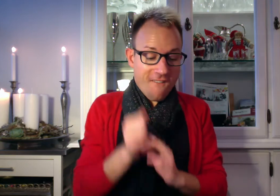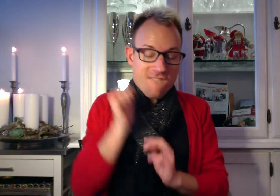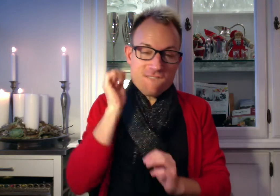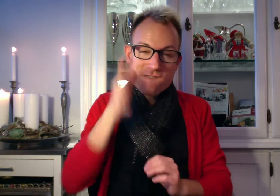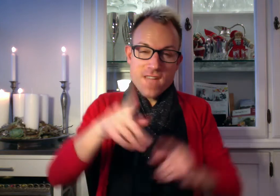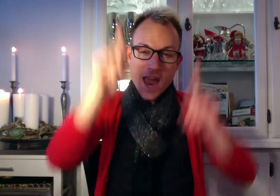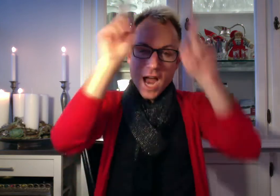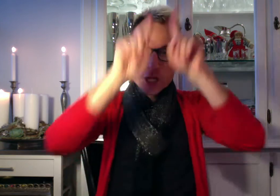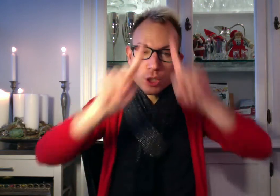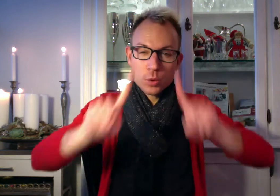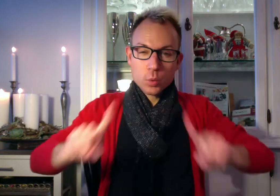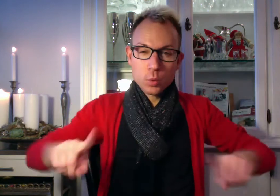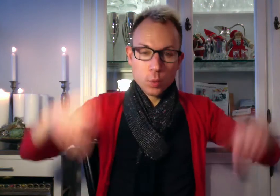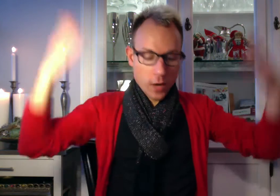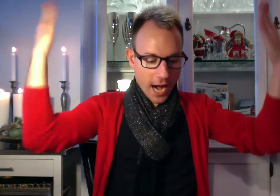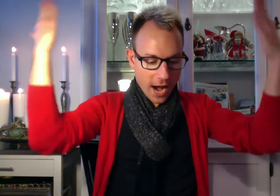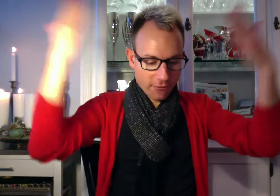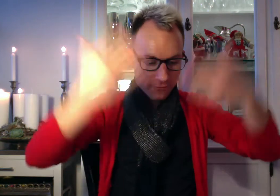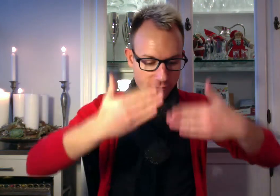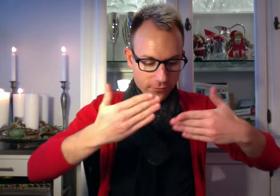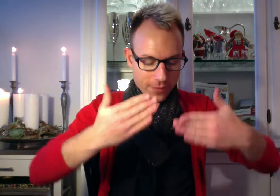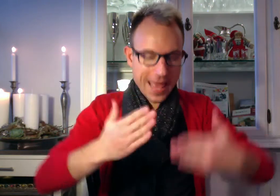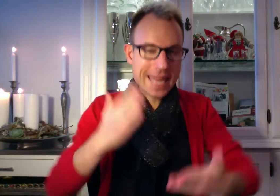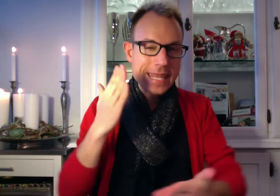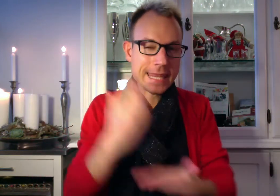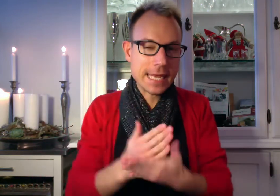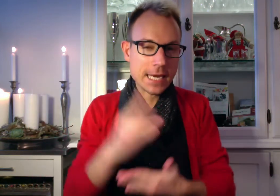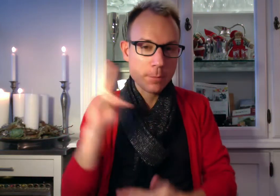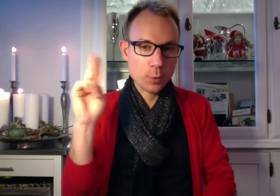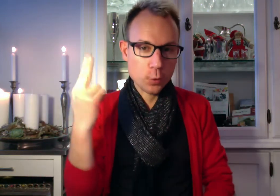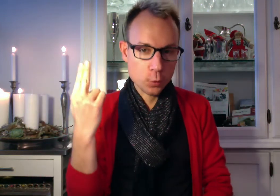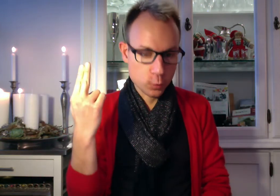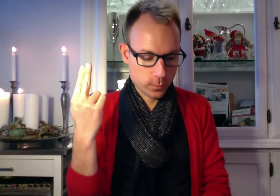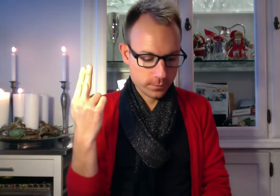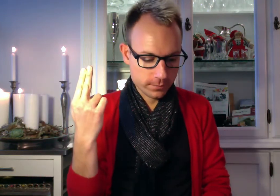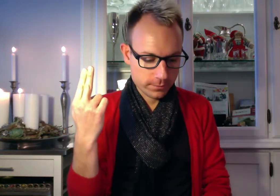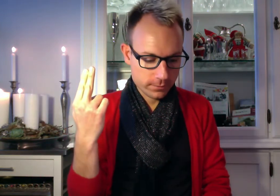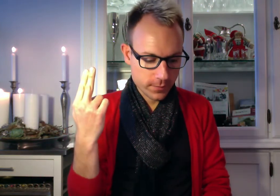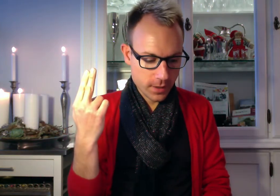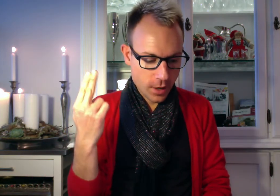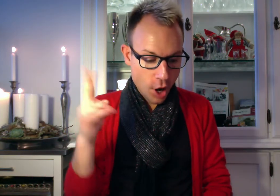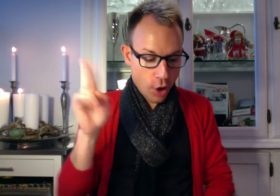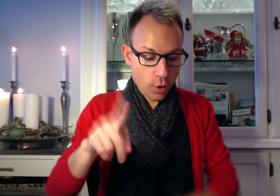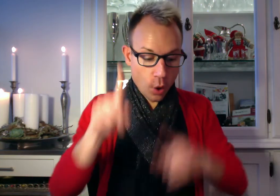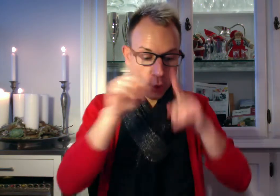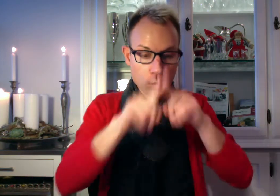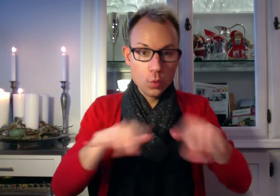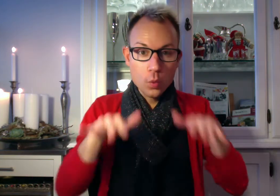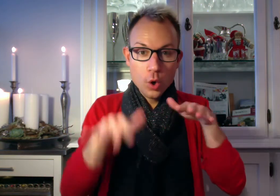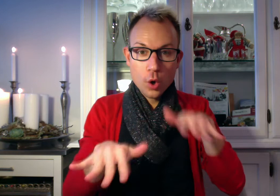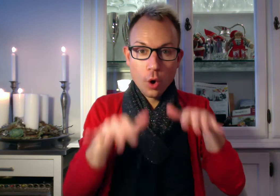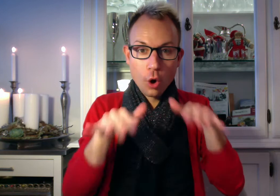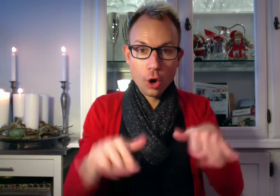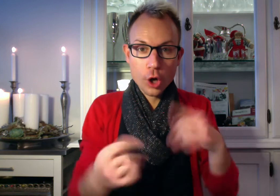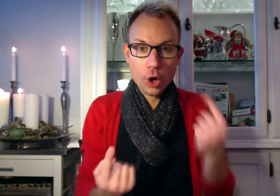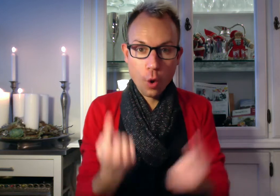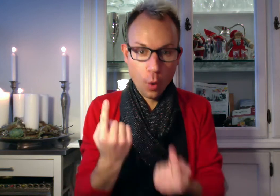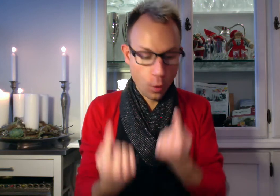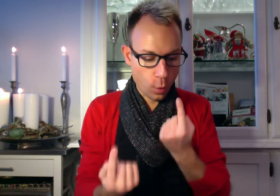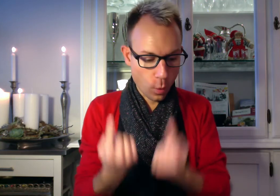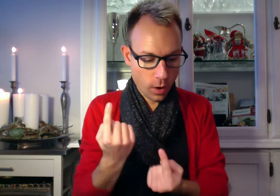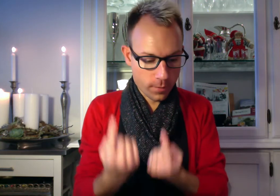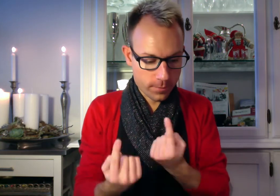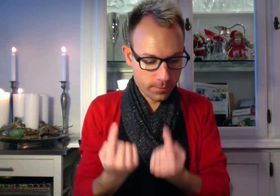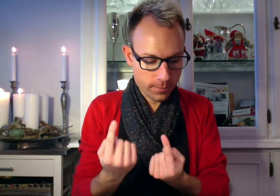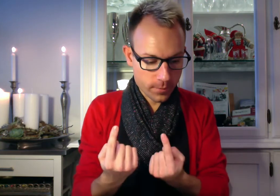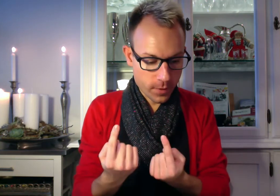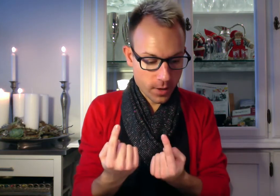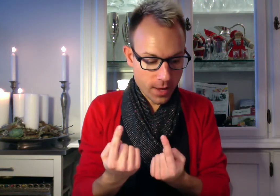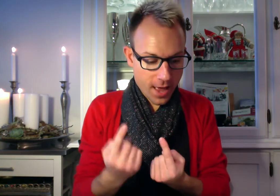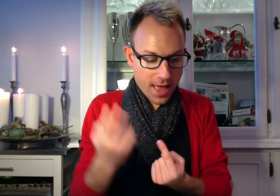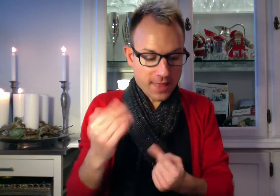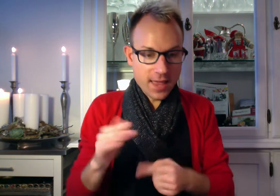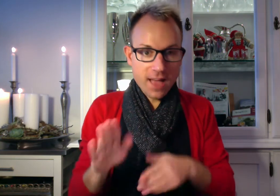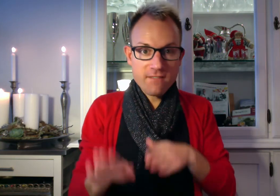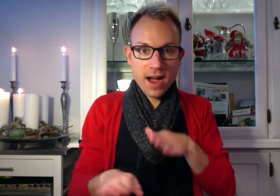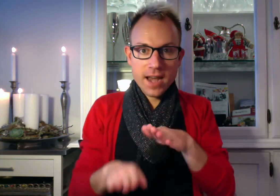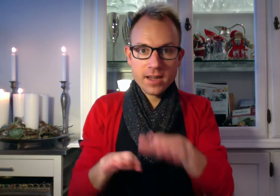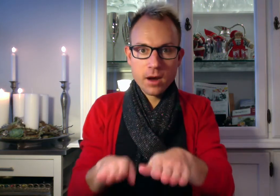Hver juleaften. Netop nu. Når julegrøden koger. Der vandrer.